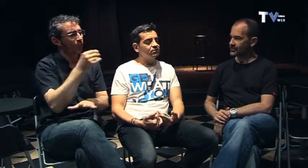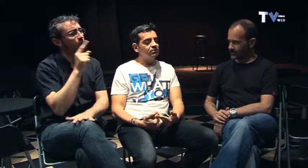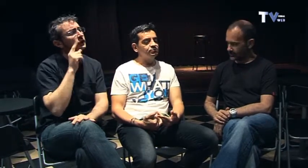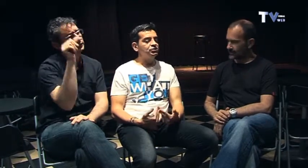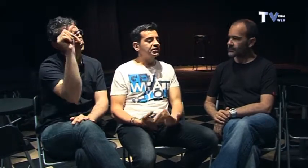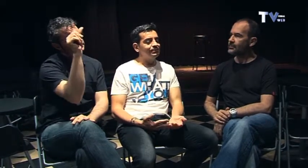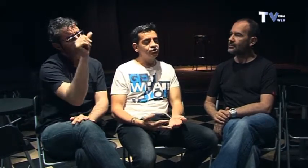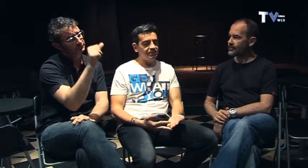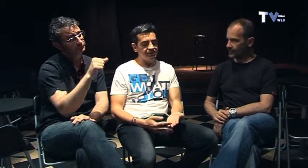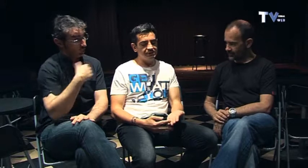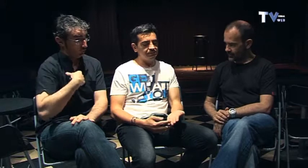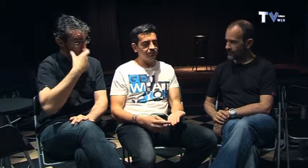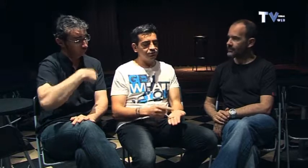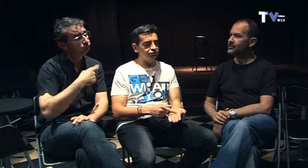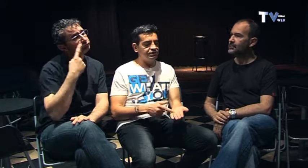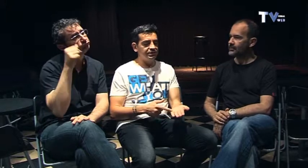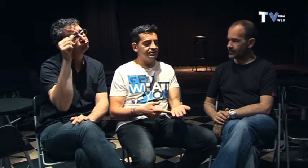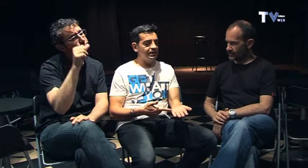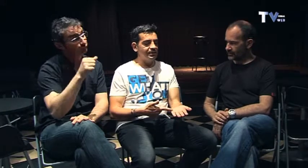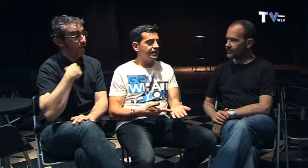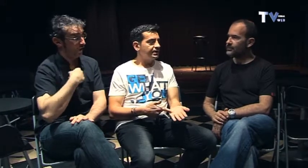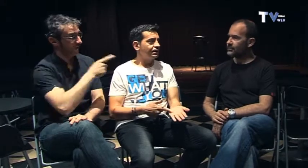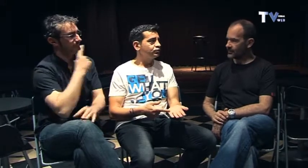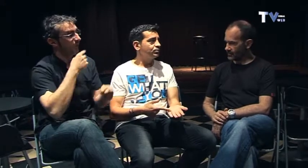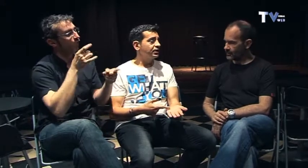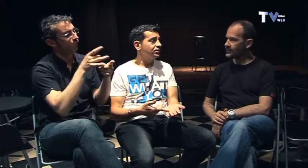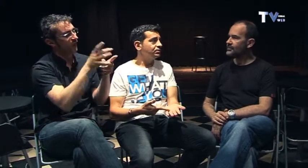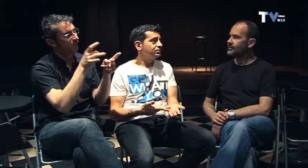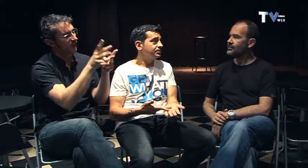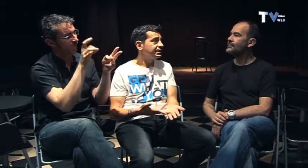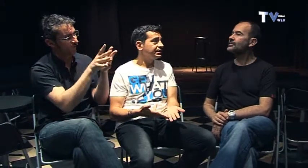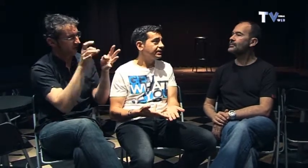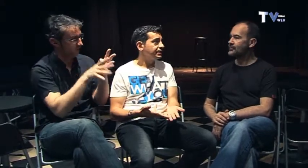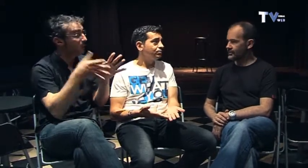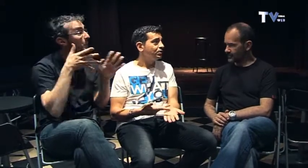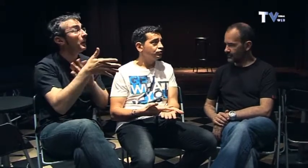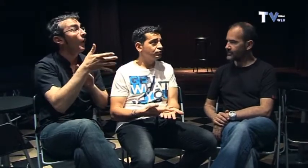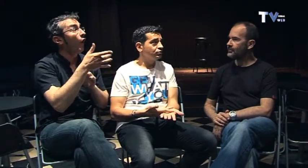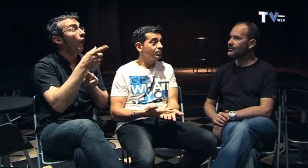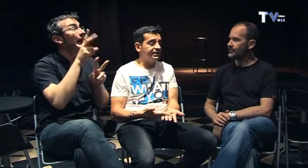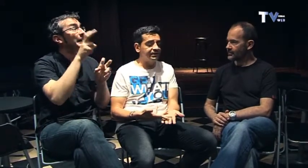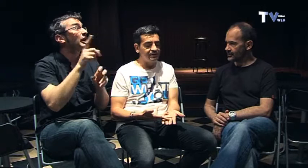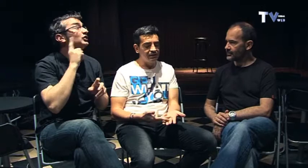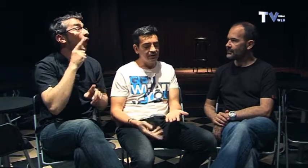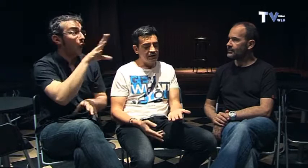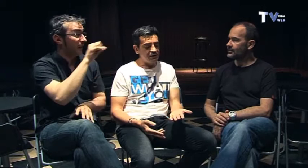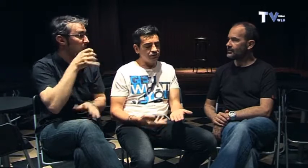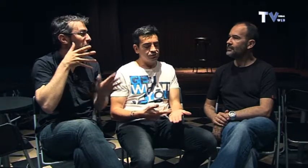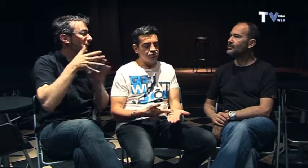después quedamos me dijo estos chistes habrá que quitarlos porque no se van a entender el público sordo no lo va entender entonces los